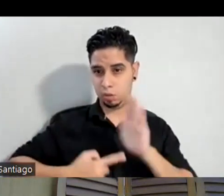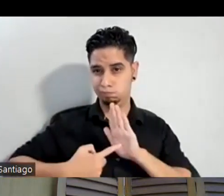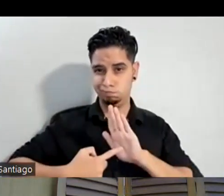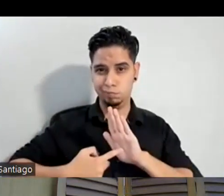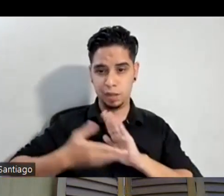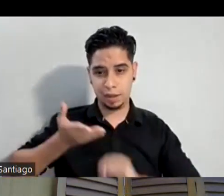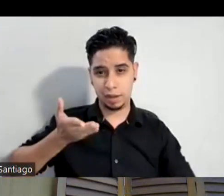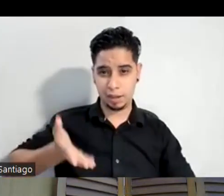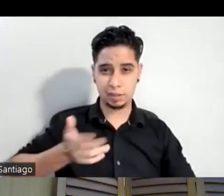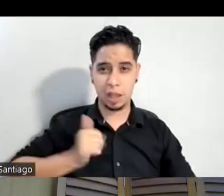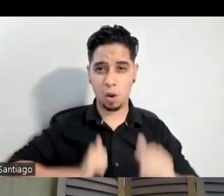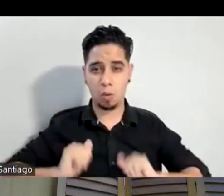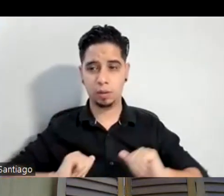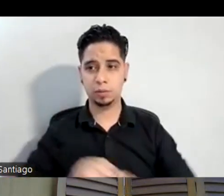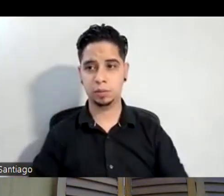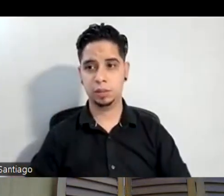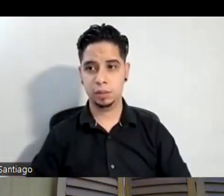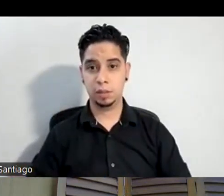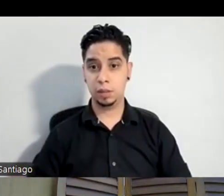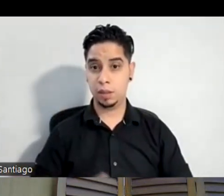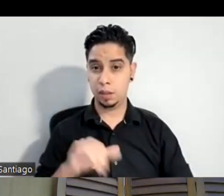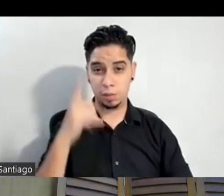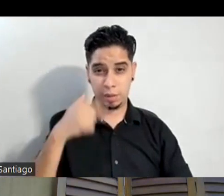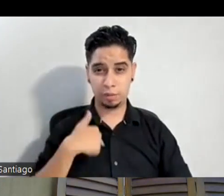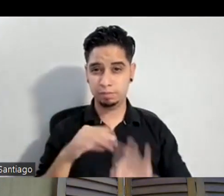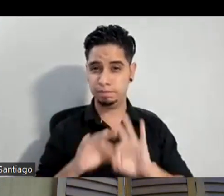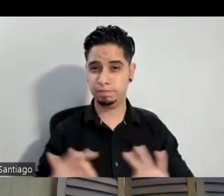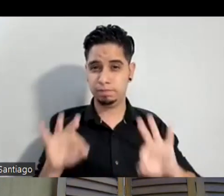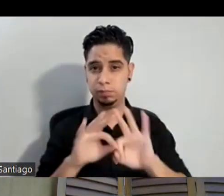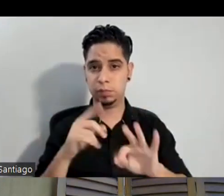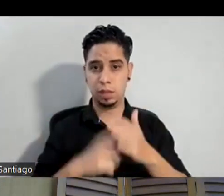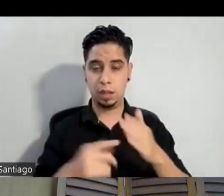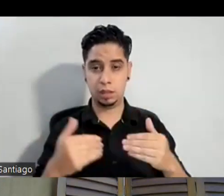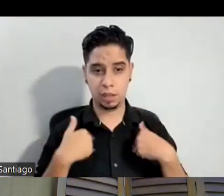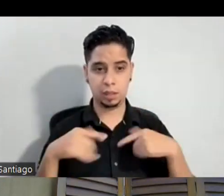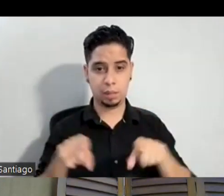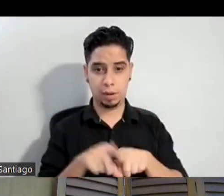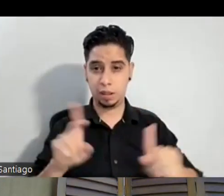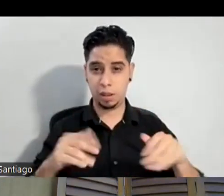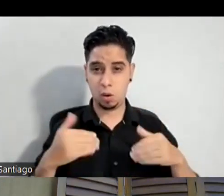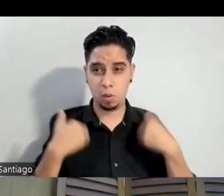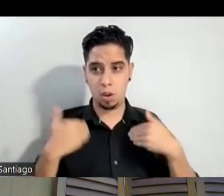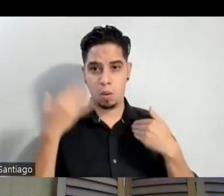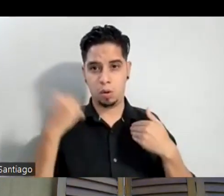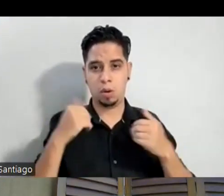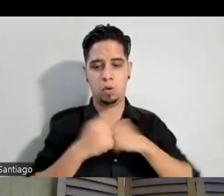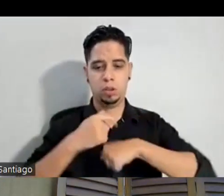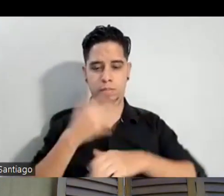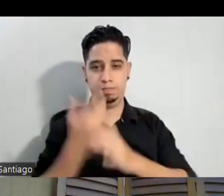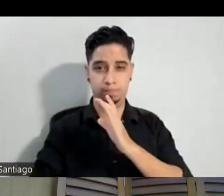obra y yo pienso que esa referencia también es importante que la tengan los menores porque quizás se está perdiendo y creo que no debemos quizás